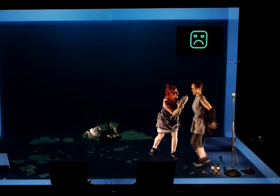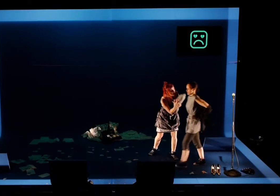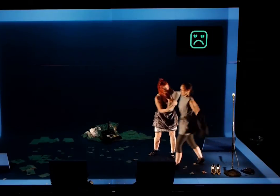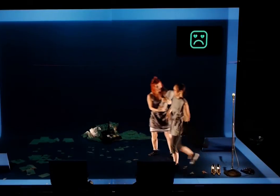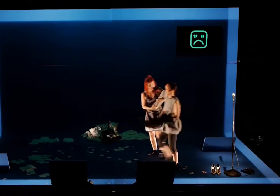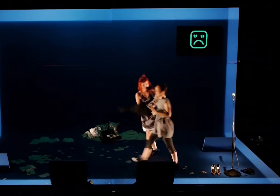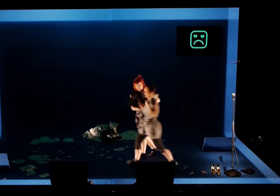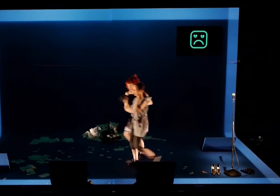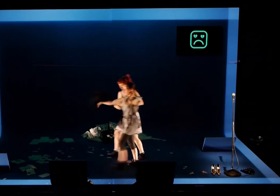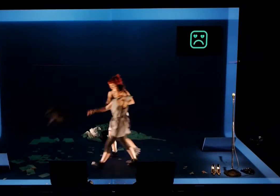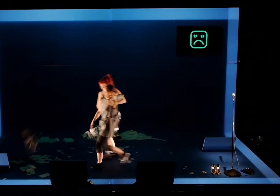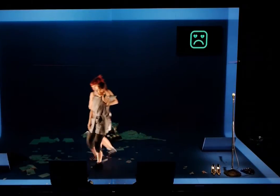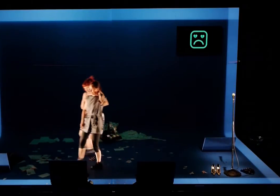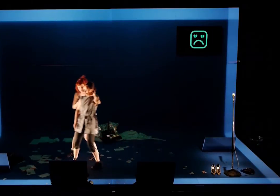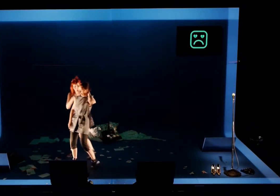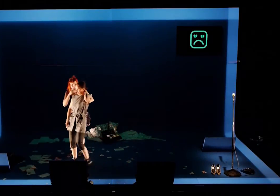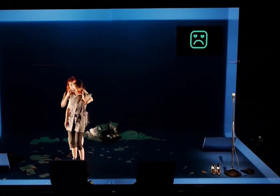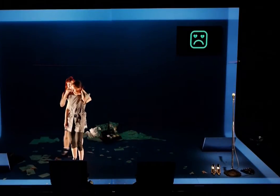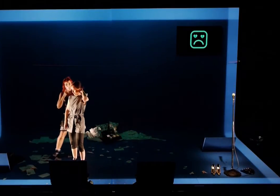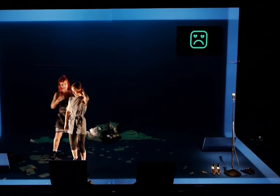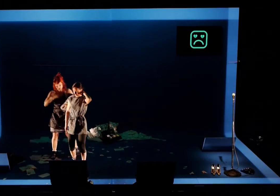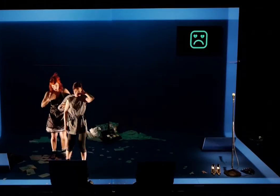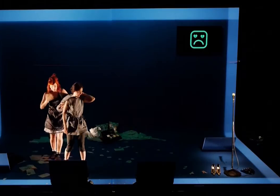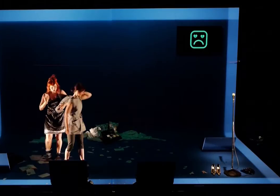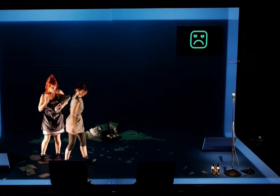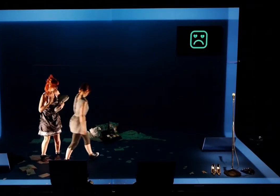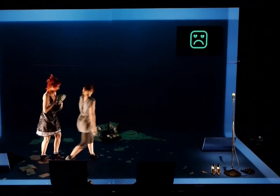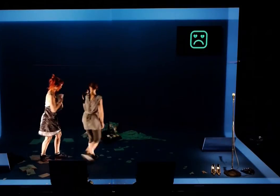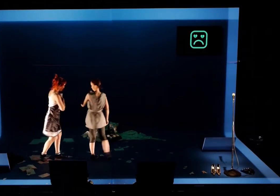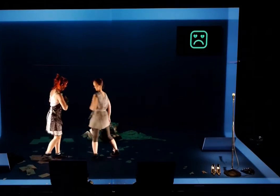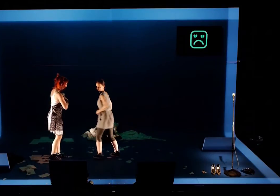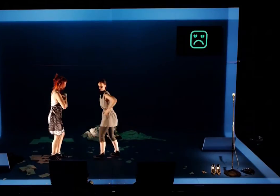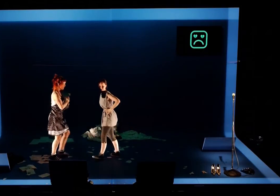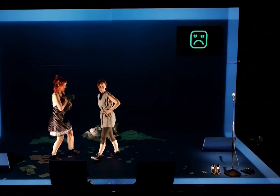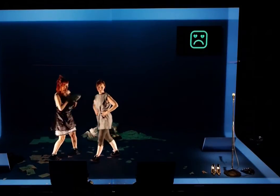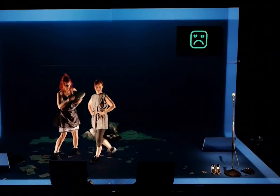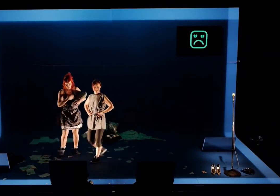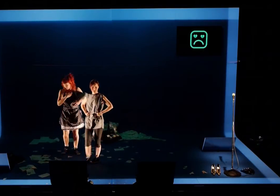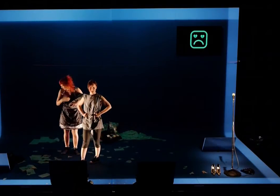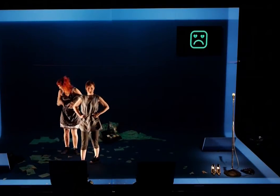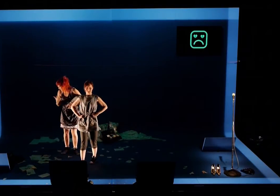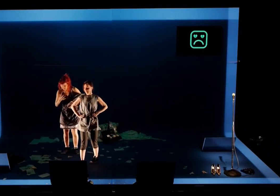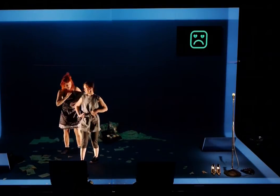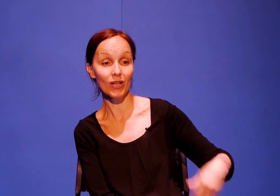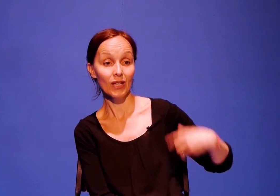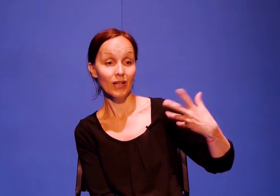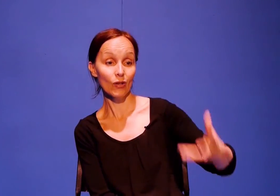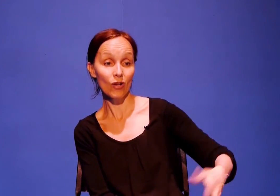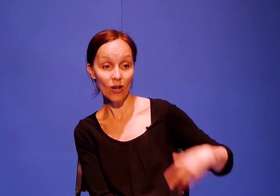Je crois que ce qu'on essaye d'écrire, toute l'équipe ensemble, avec la langue des signes, les lumières, le corps,